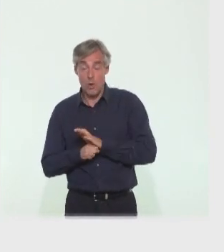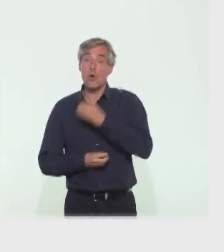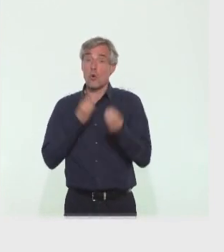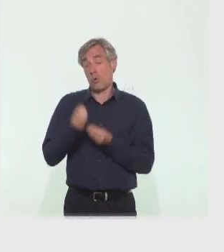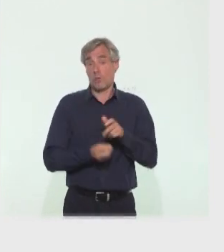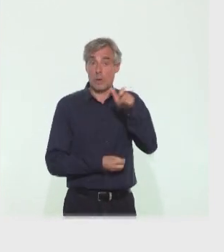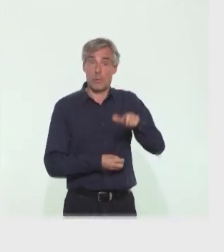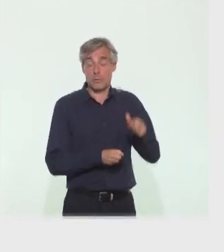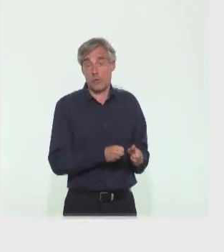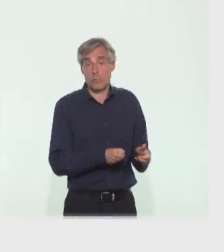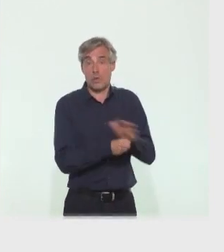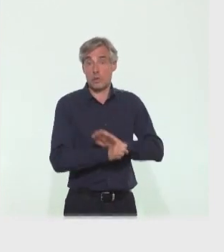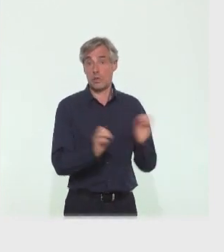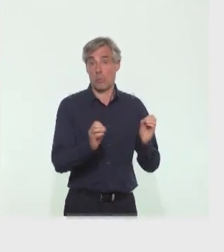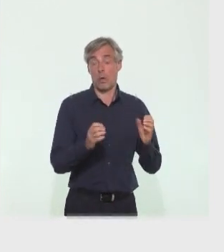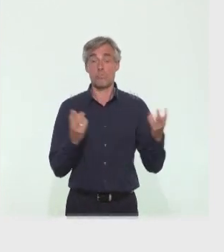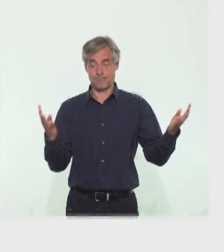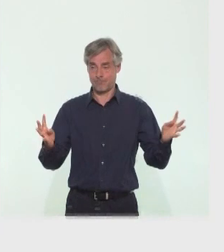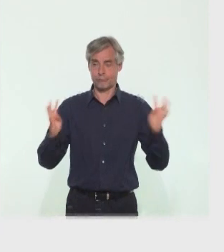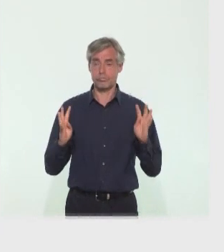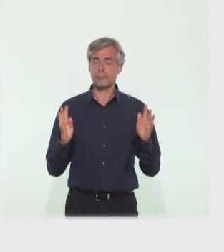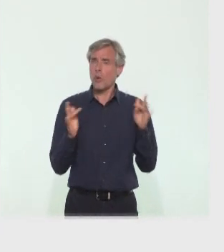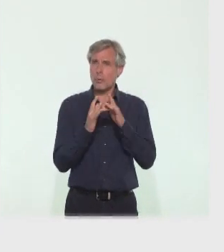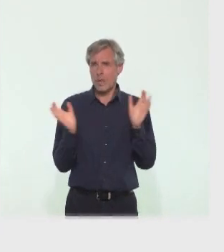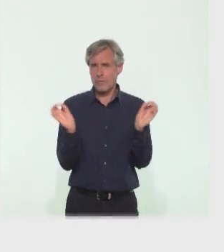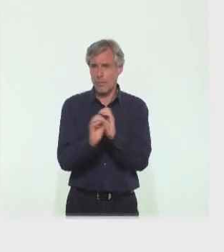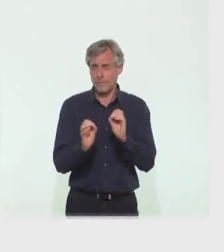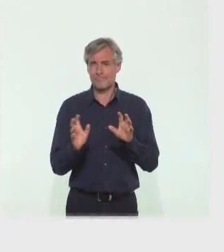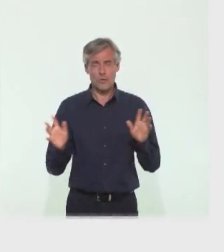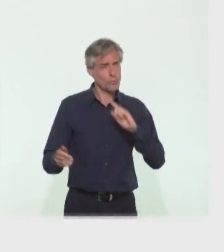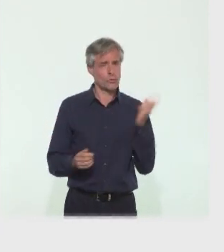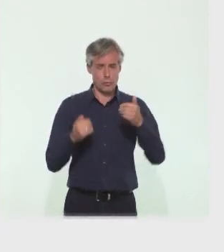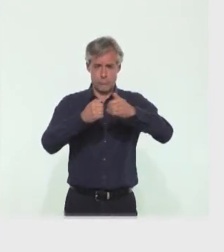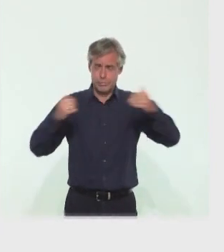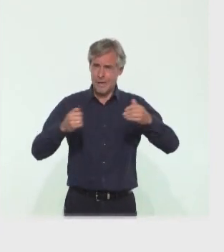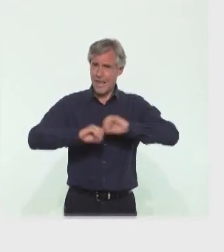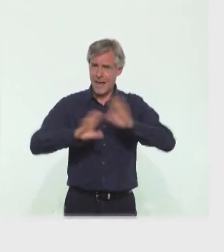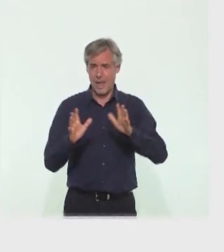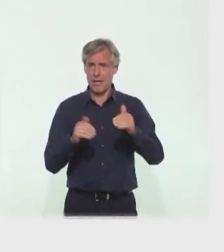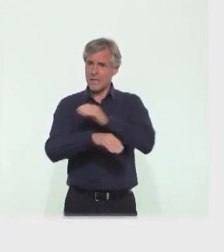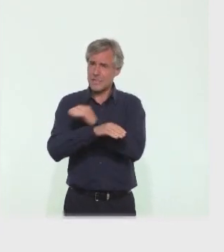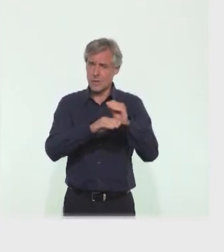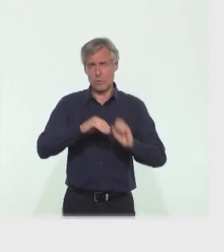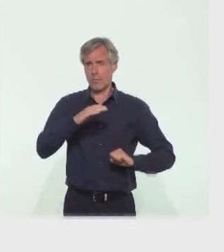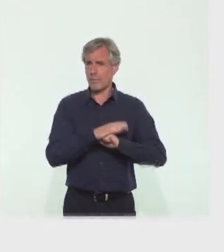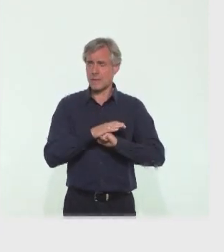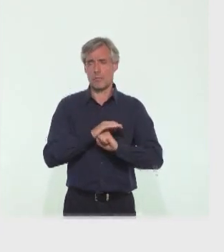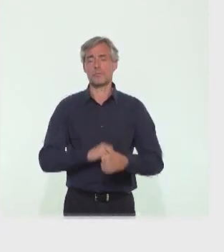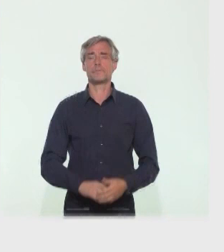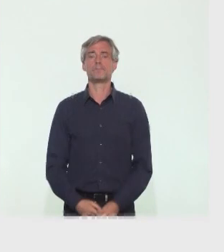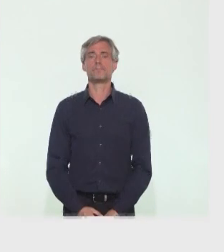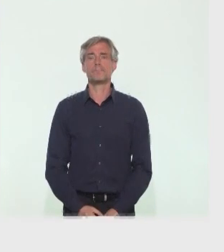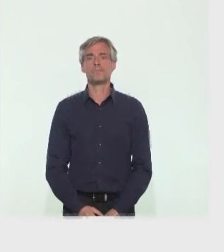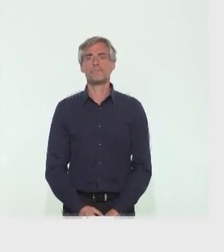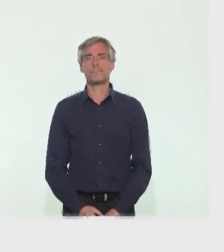mais également à des patients non porteurs. Et donc, il n'y a pas de croisement de circuit. Tout est fait pour que les conditions de sécurité soient optimales.